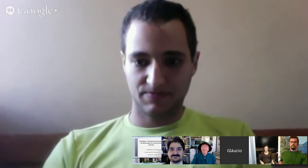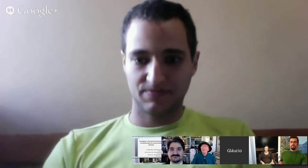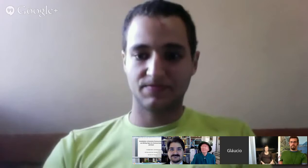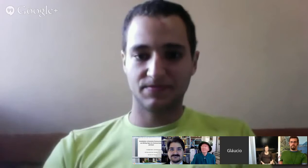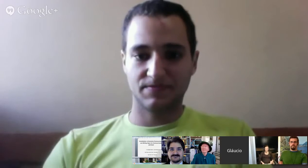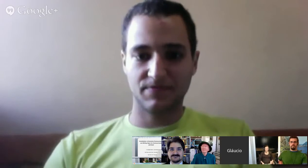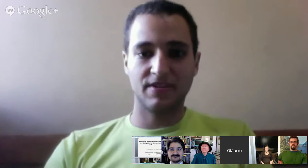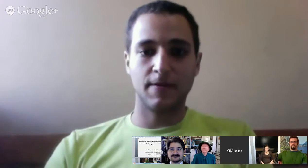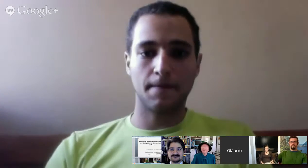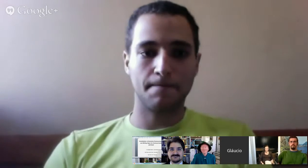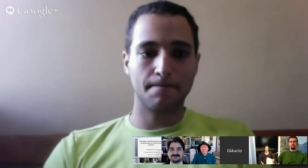contexto da saúde.